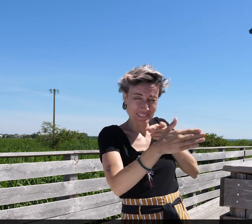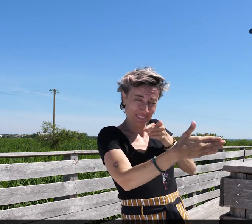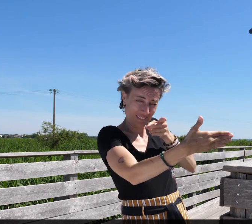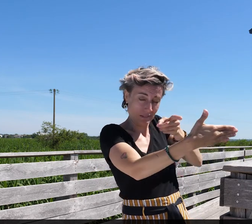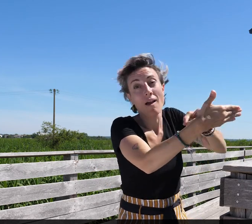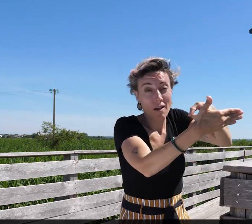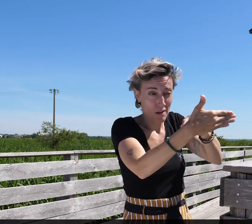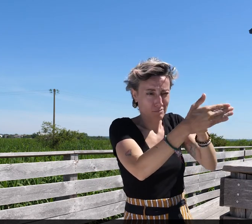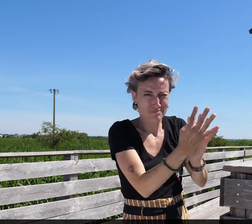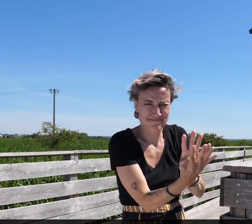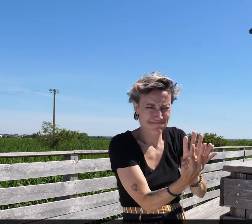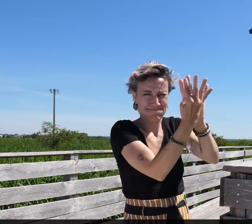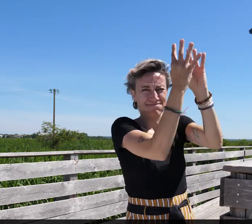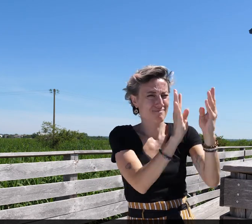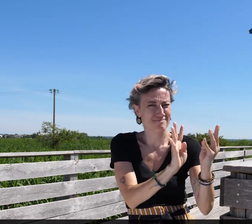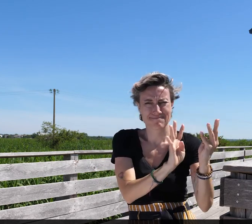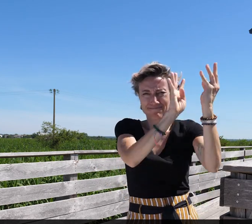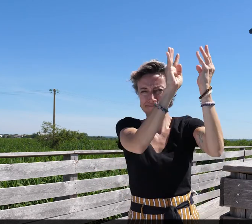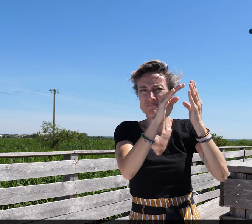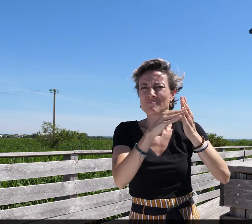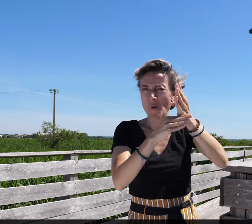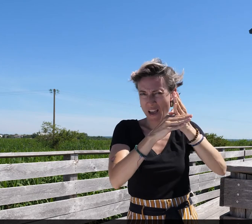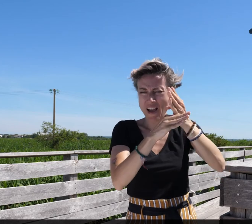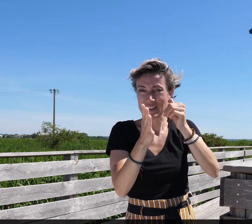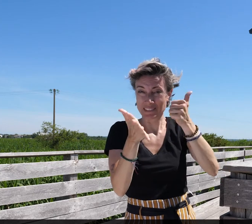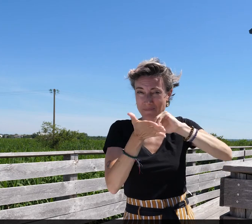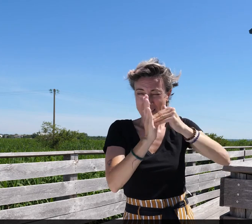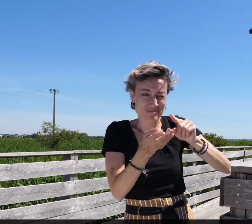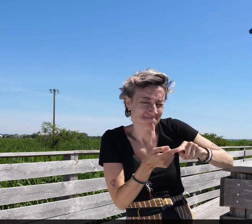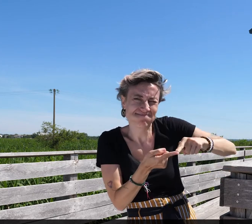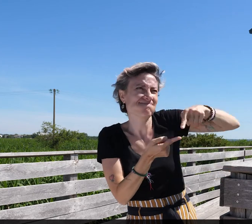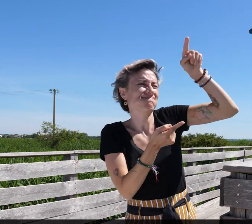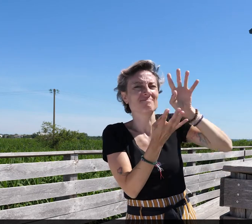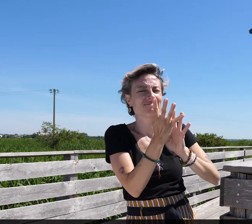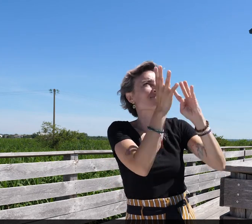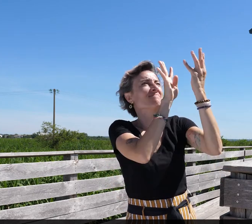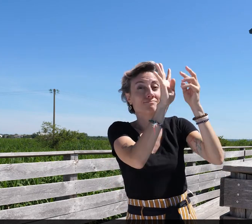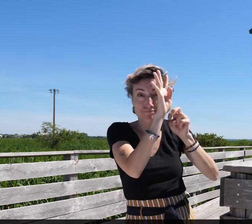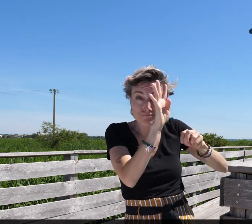Cette découverte se termine par l'ascension de l'Observatoire, une structure en bois de 6 mètres de haut.